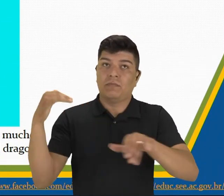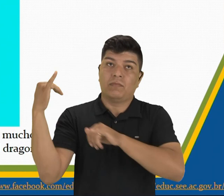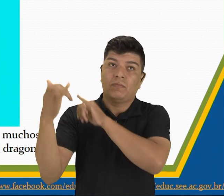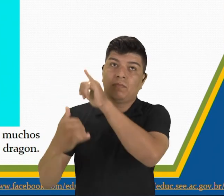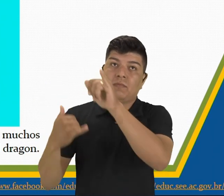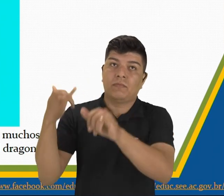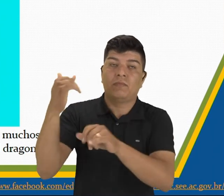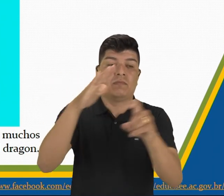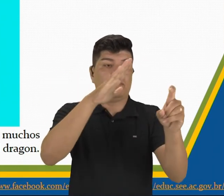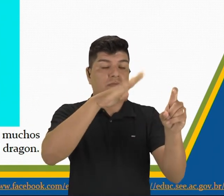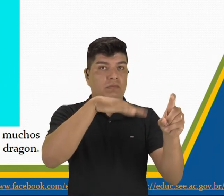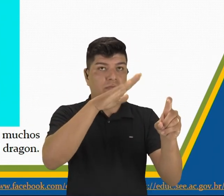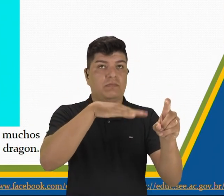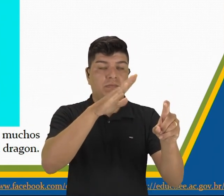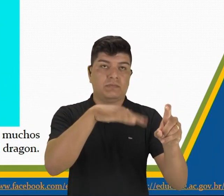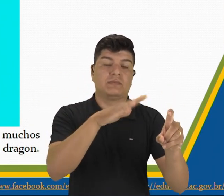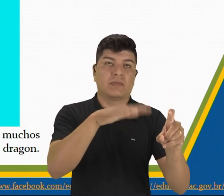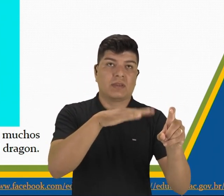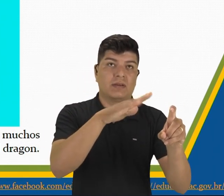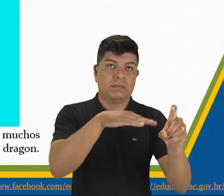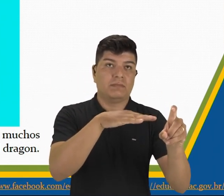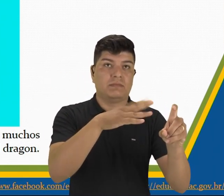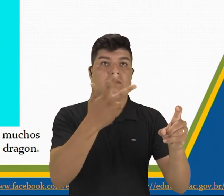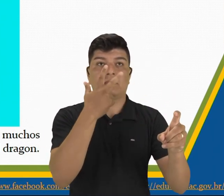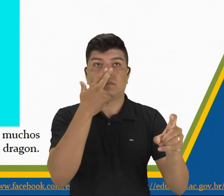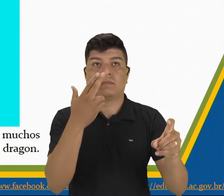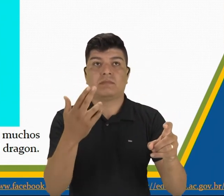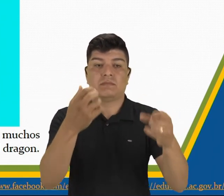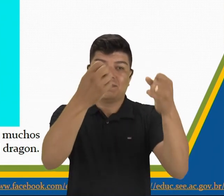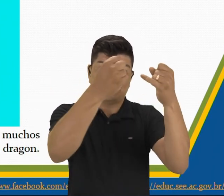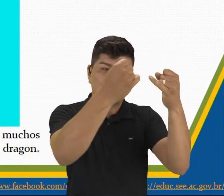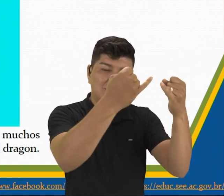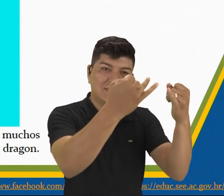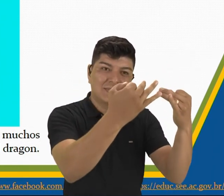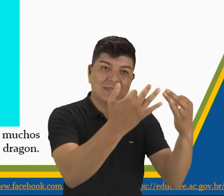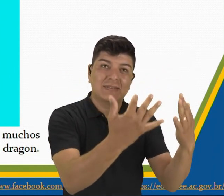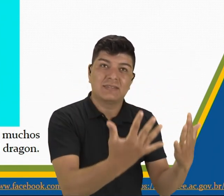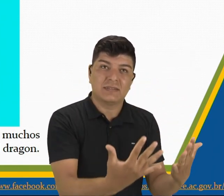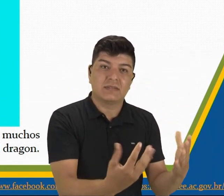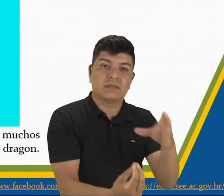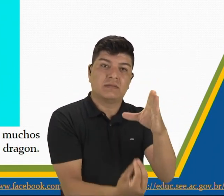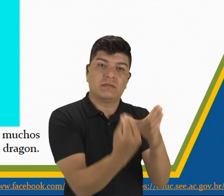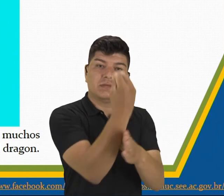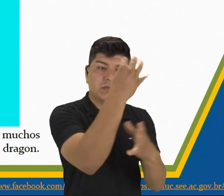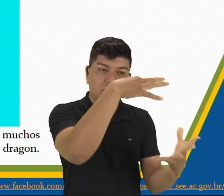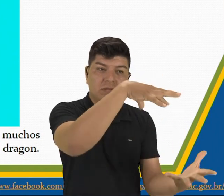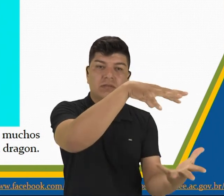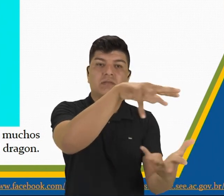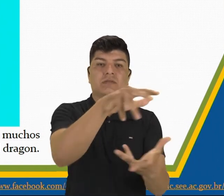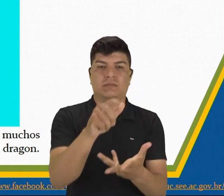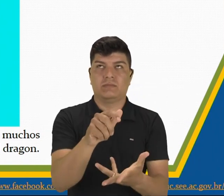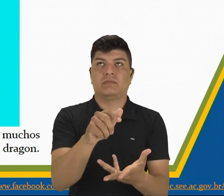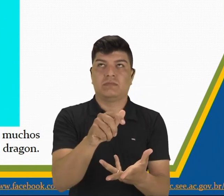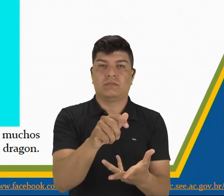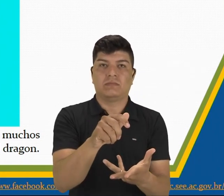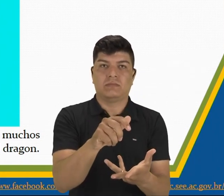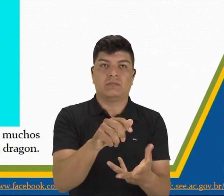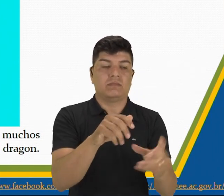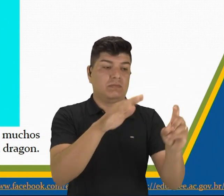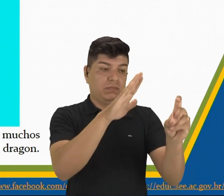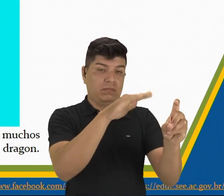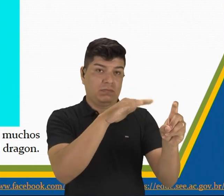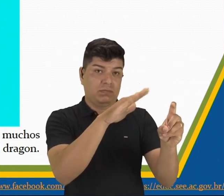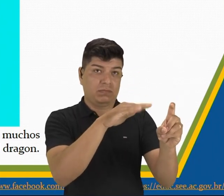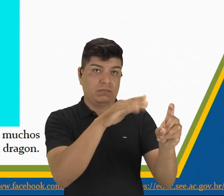El mito es un relato que trata de explicar el origen del mundo. El mito es un